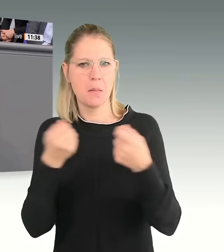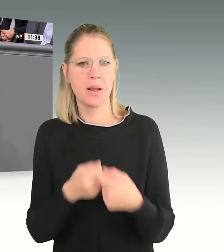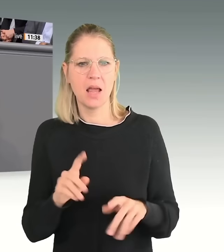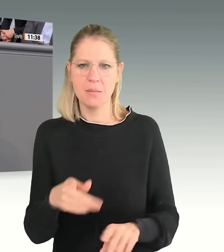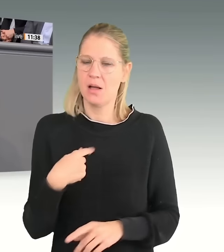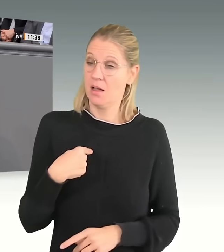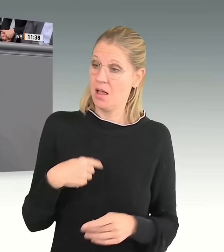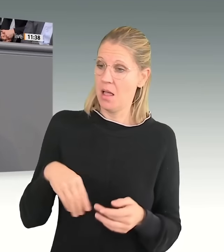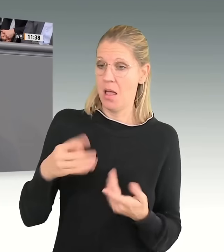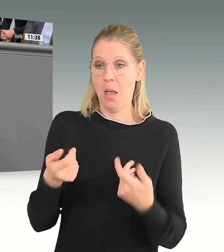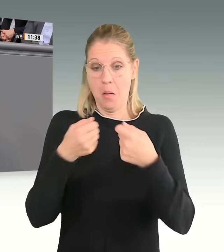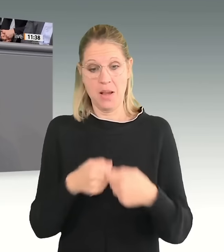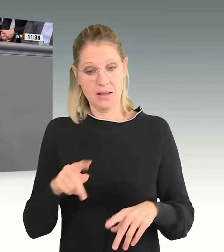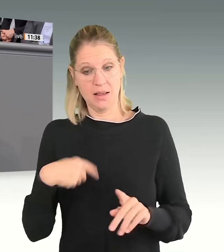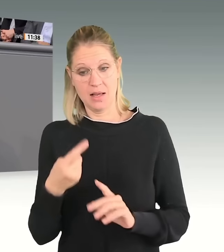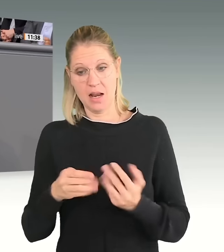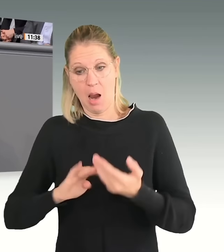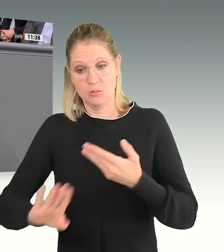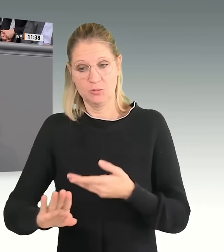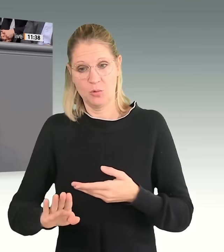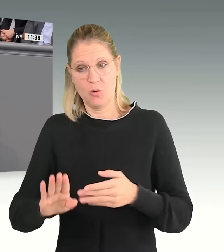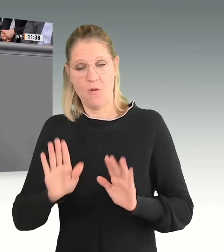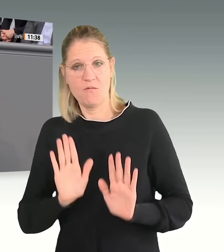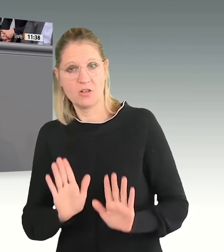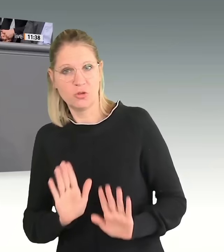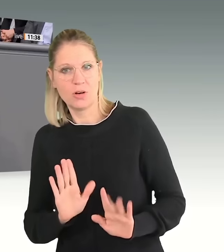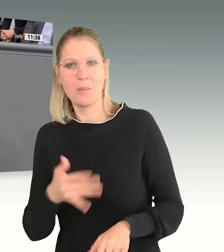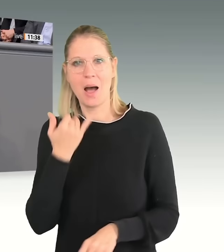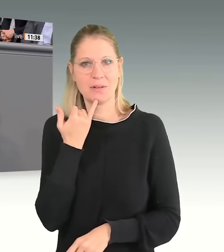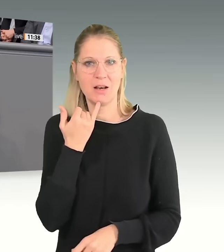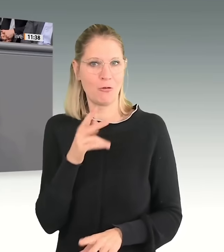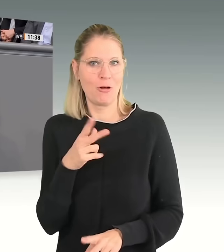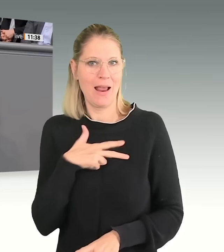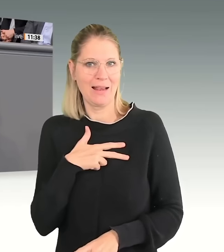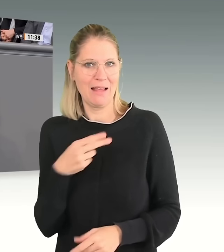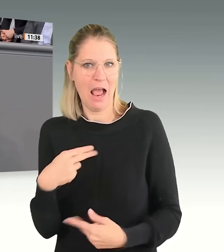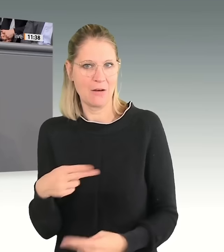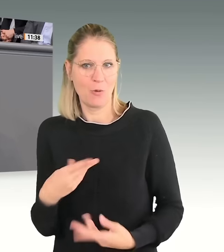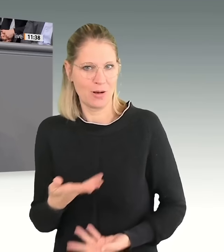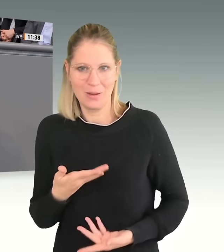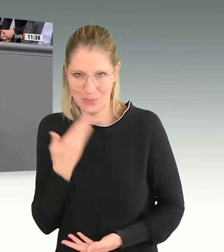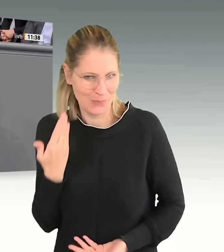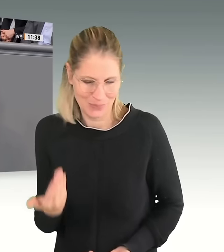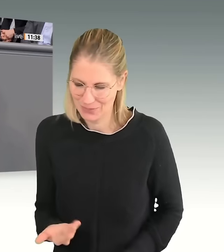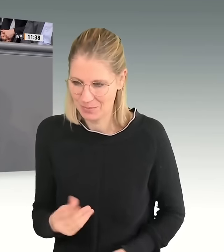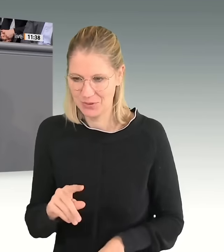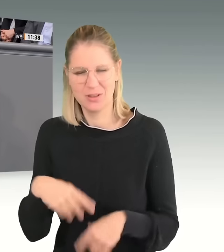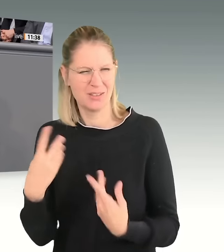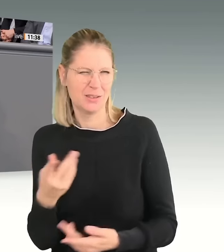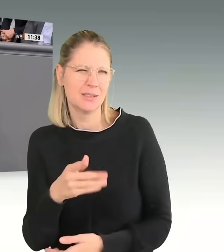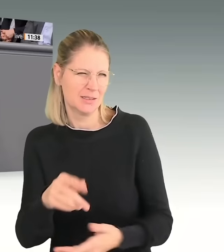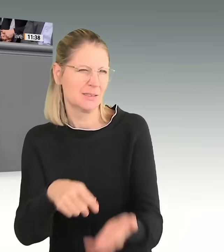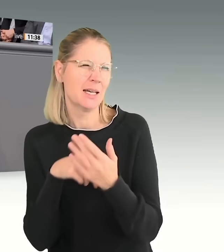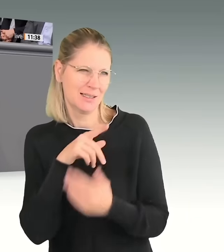Abschiebung verschont. Na ja, am Telefon hat man daraufhin gar keine echte Antwort bekommen. Das waren ja schon mal die echten Beweise dafür, dass Sie ja so einiges anstreben.